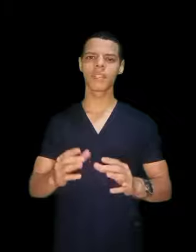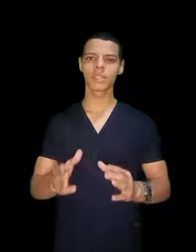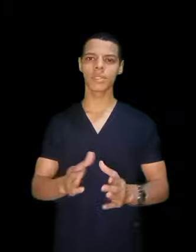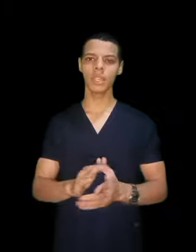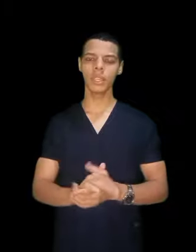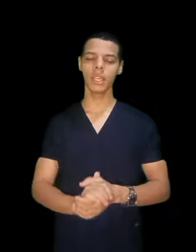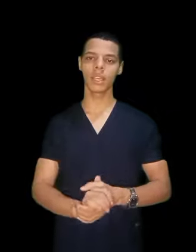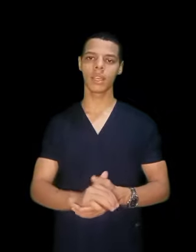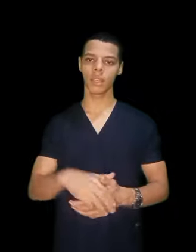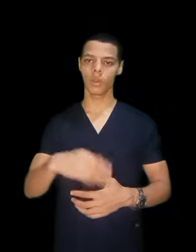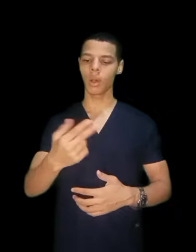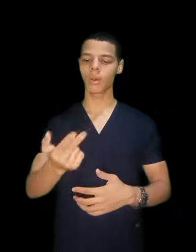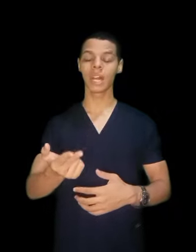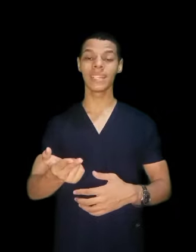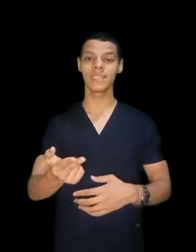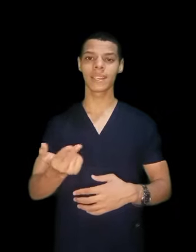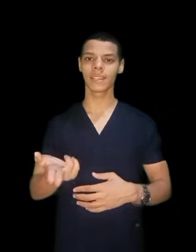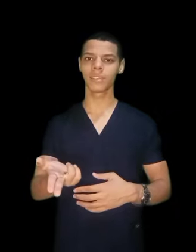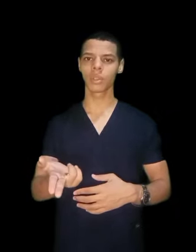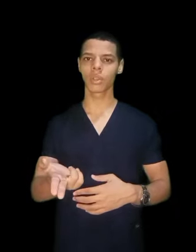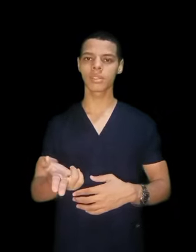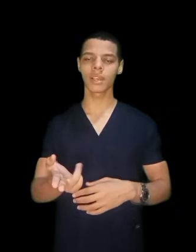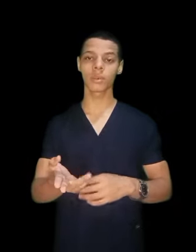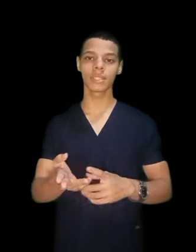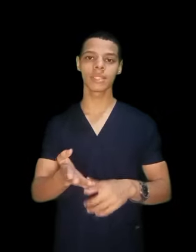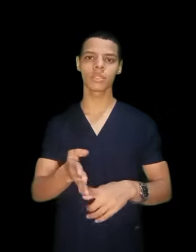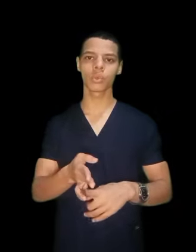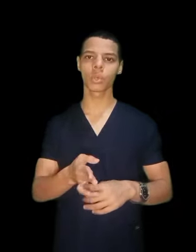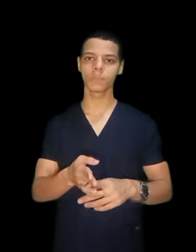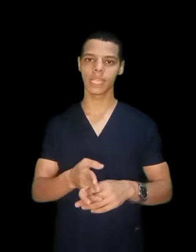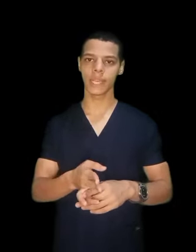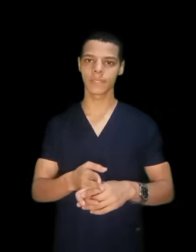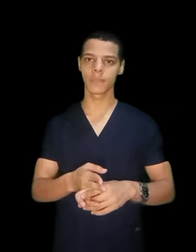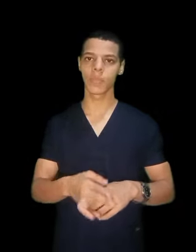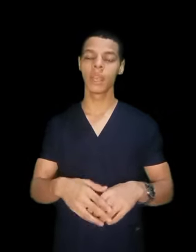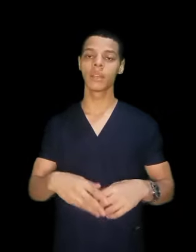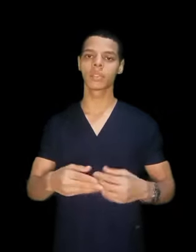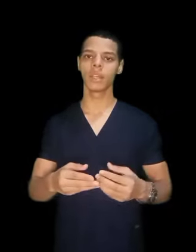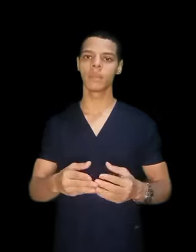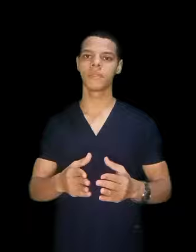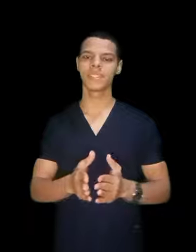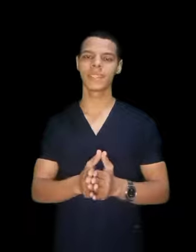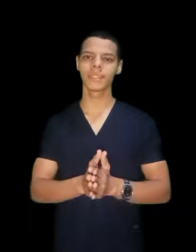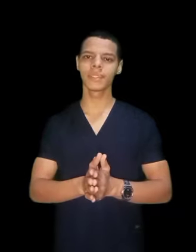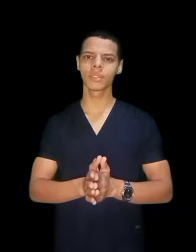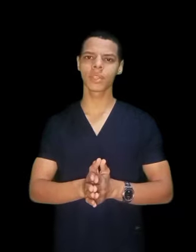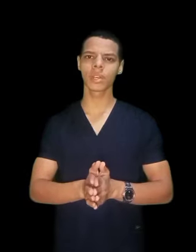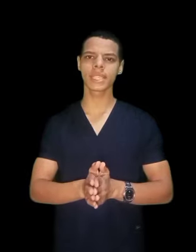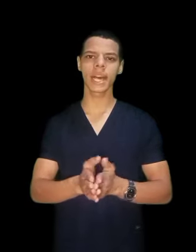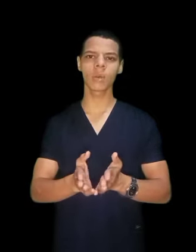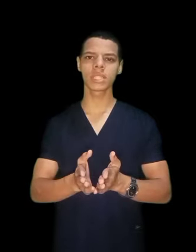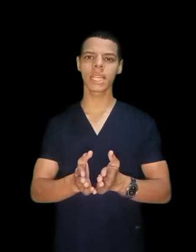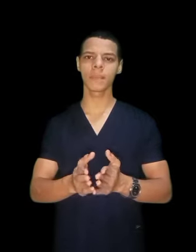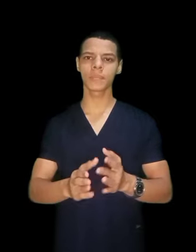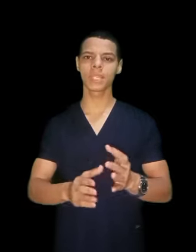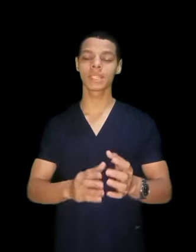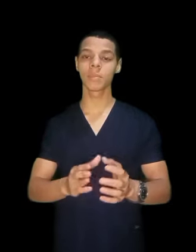الفن الصحي هو عبارة عن سامتين دراسة وست شهور الجياس طيب في السامتين الدراسة أول سنة بتدرس